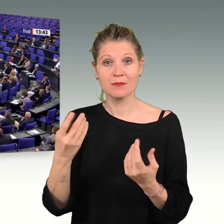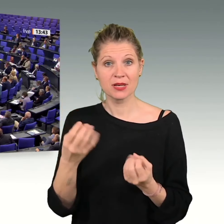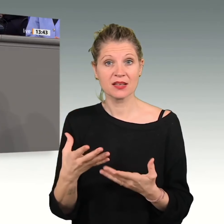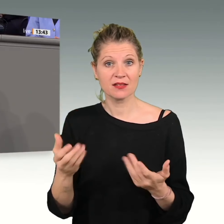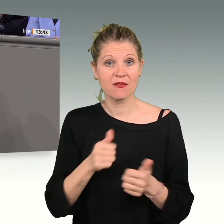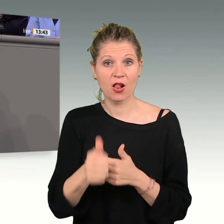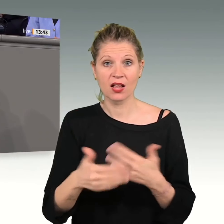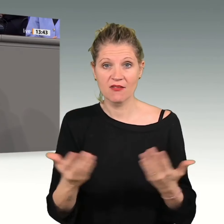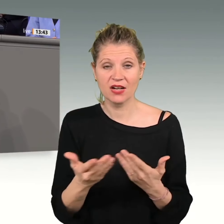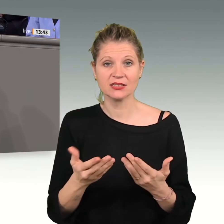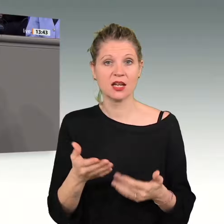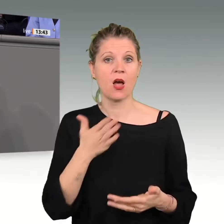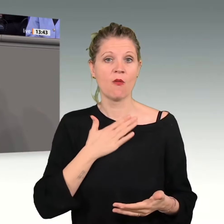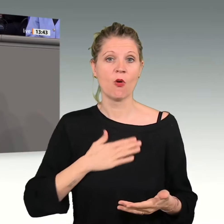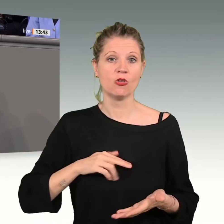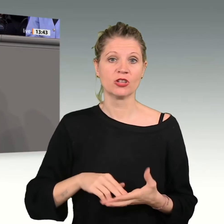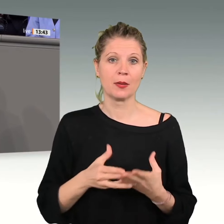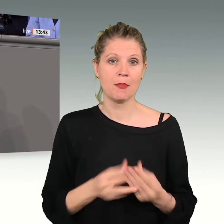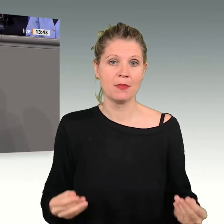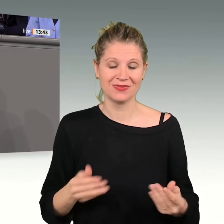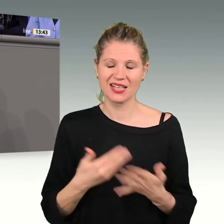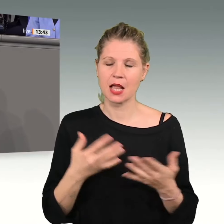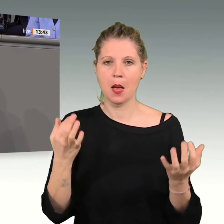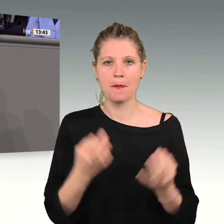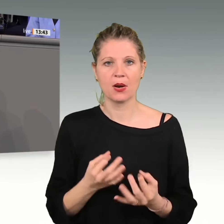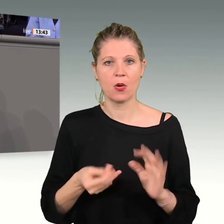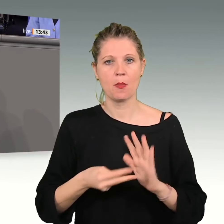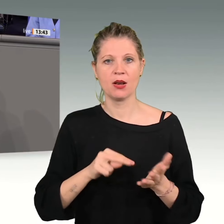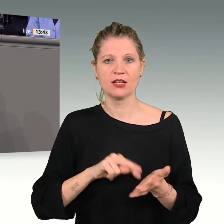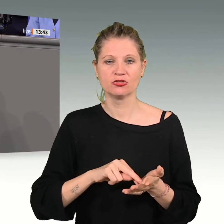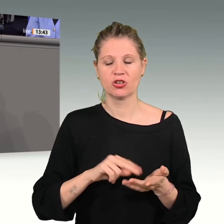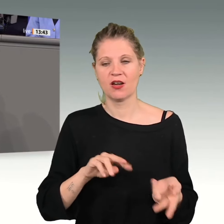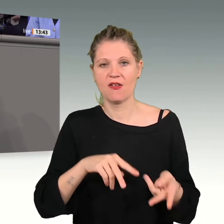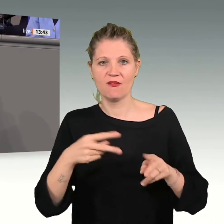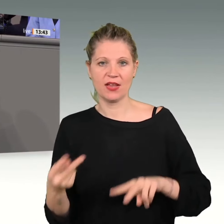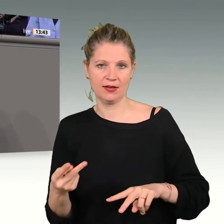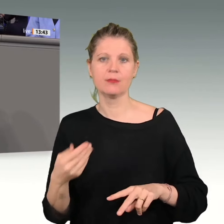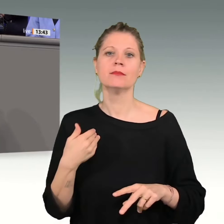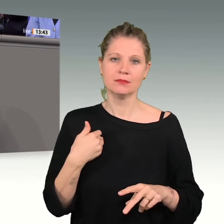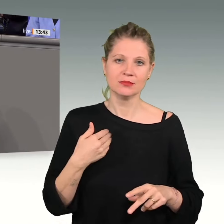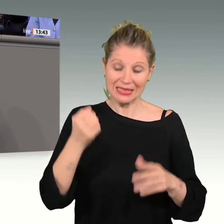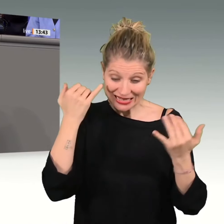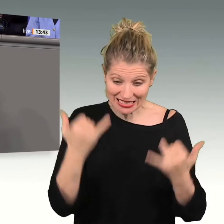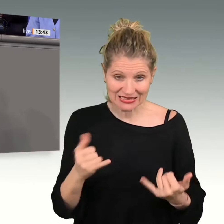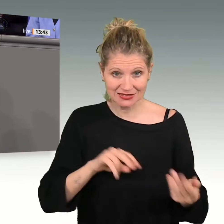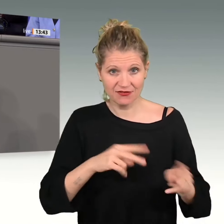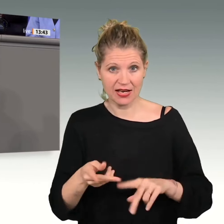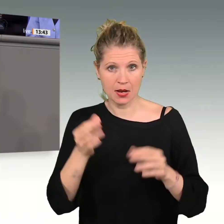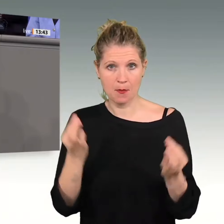wirtschaftspolitische Wende, und zwar sofort. Die AfD steht bereit dazu. Vielen herzlichen Dank.